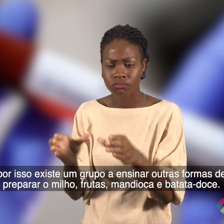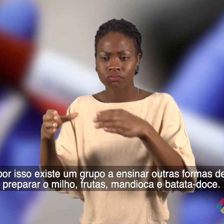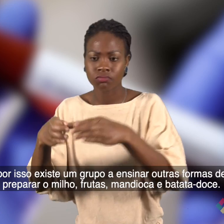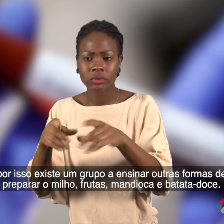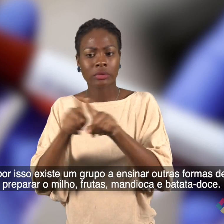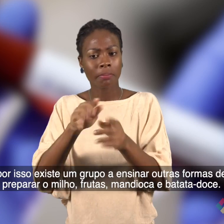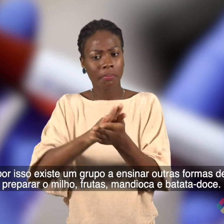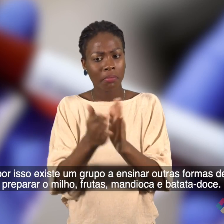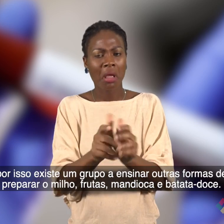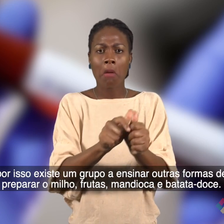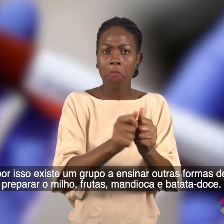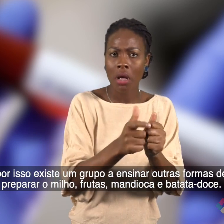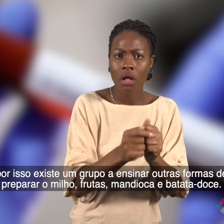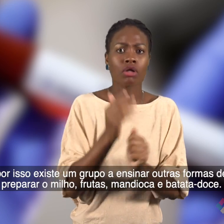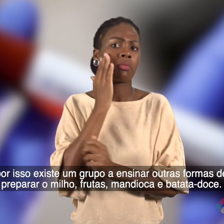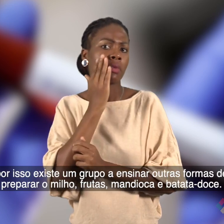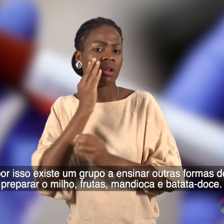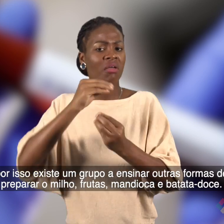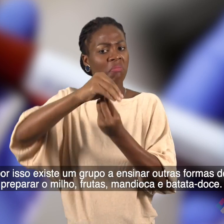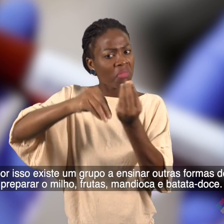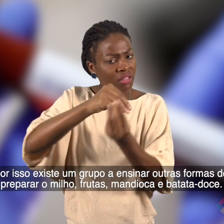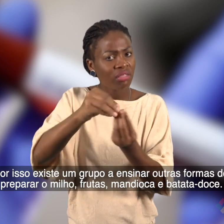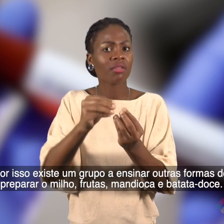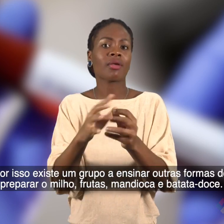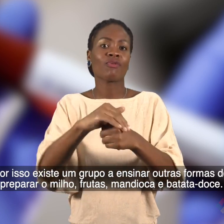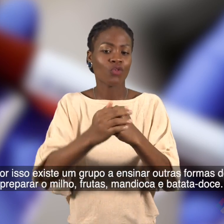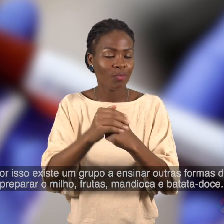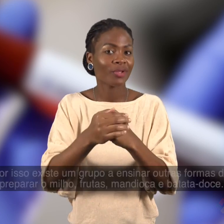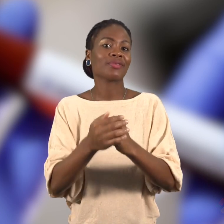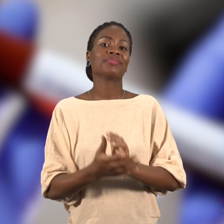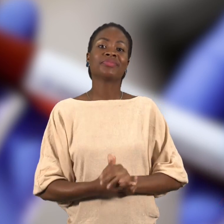preparar o milho, frutas, mandioca e batata doce.